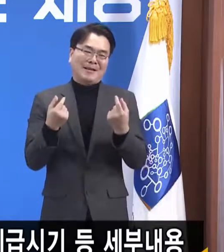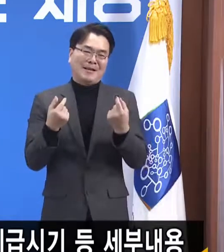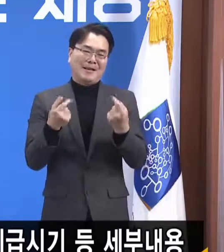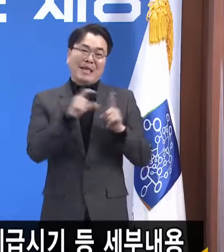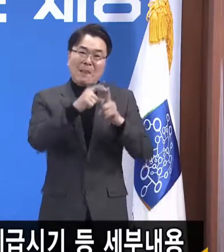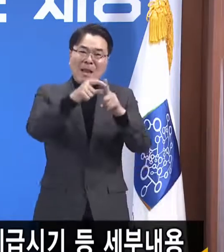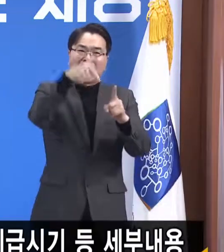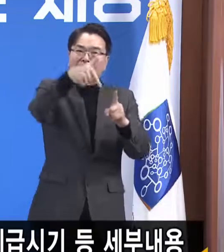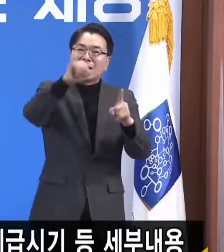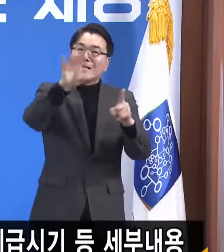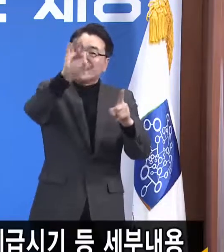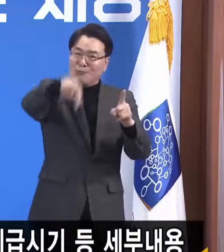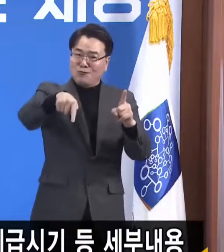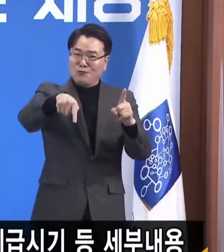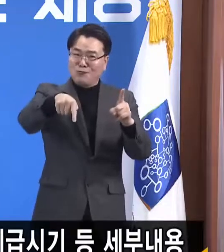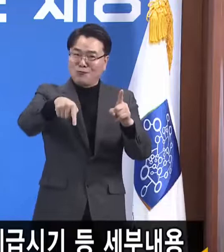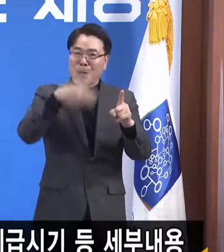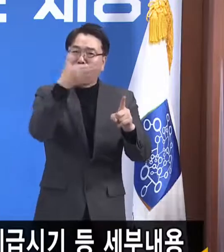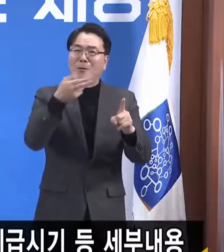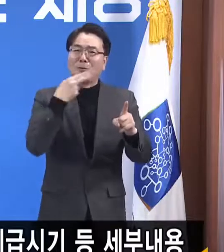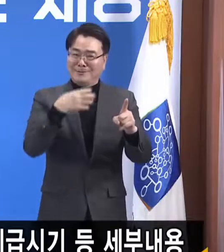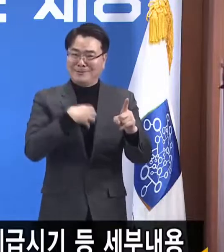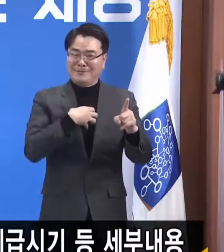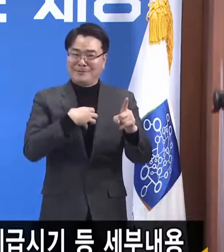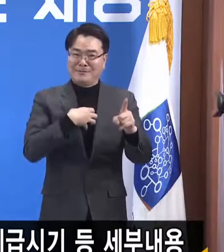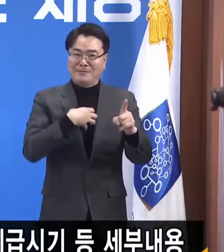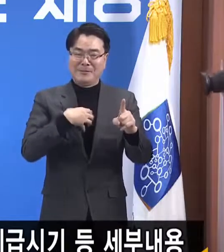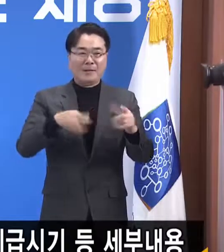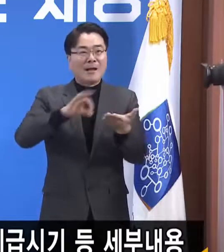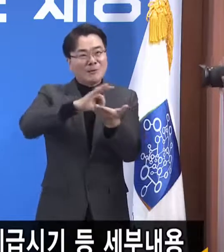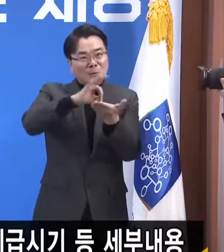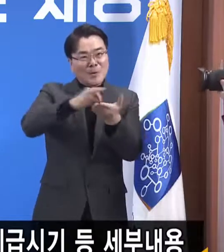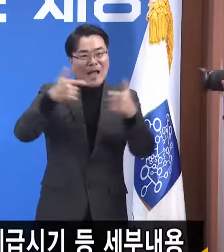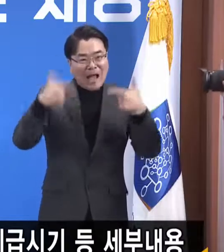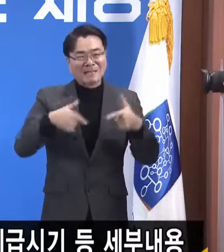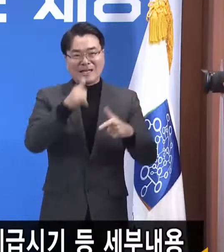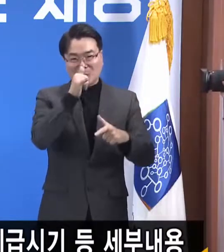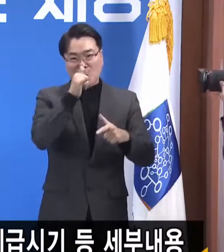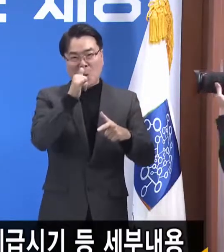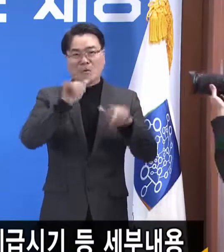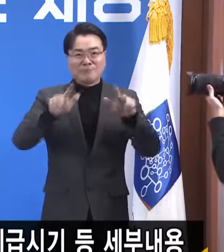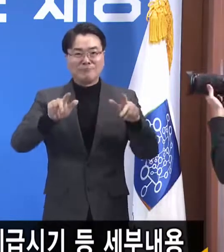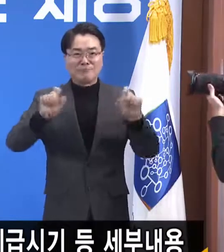가깝습니다. 소비는 언제나 합니다. 지금도 하고 있습니다.